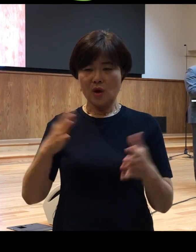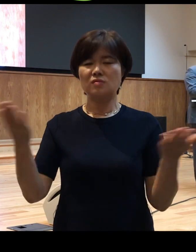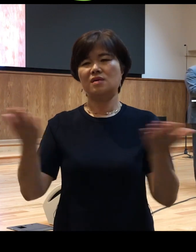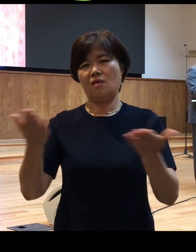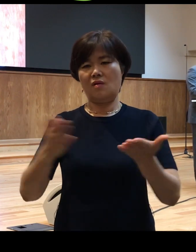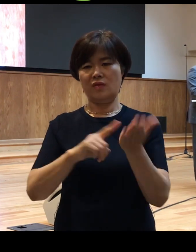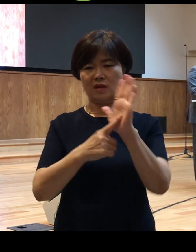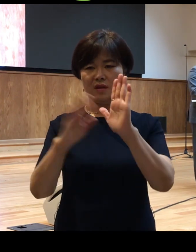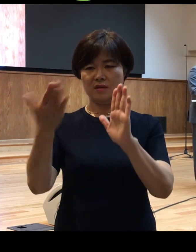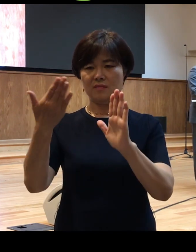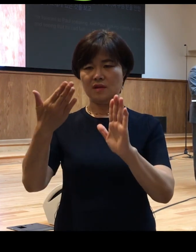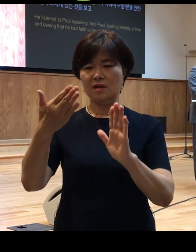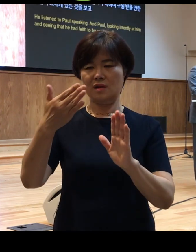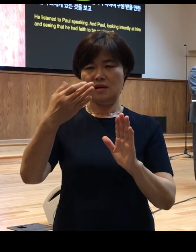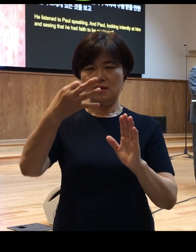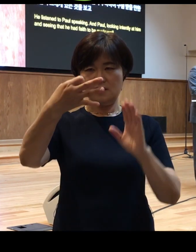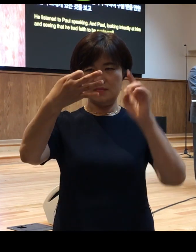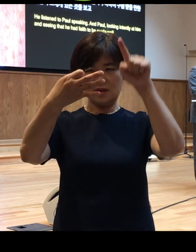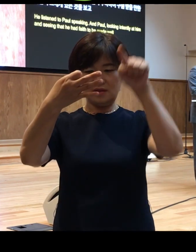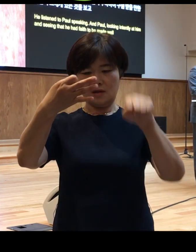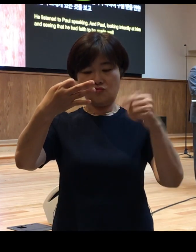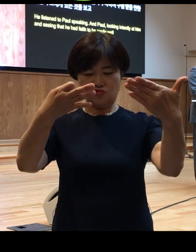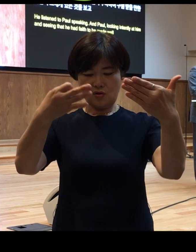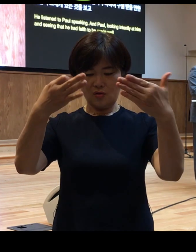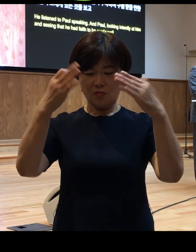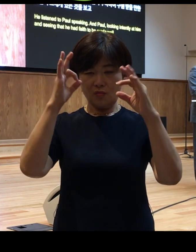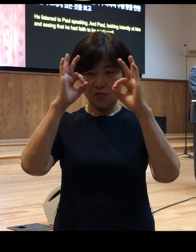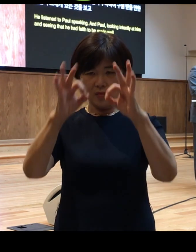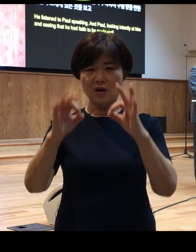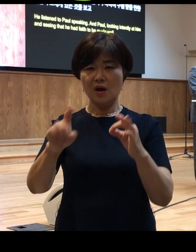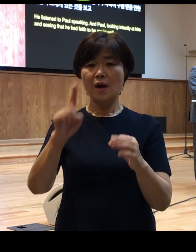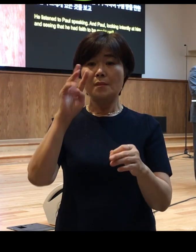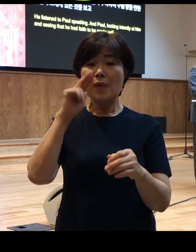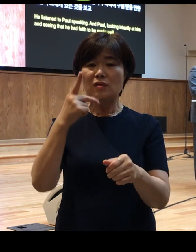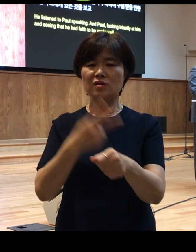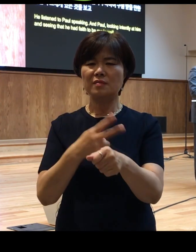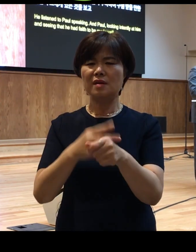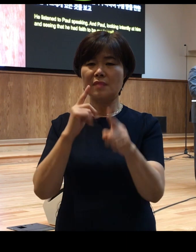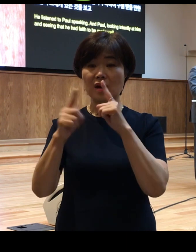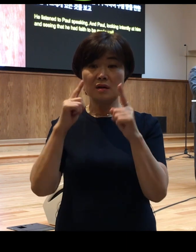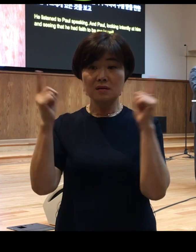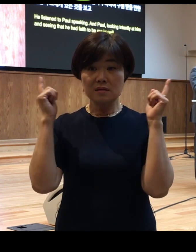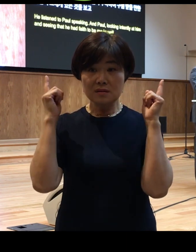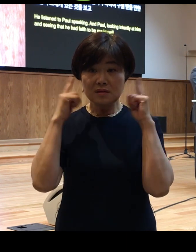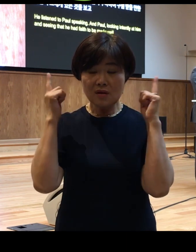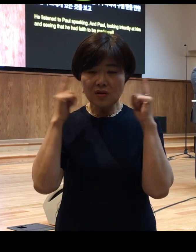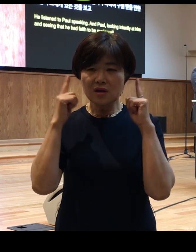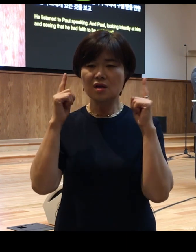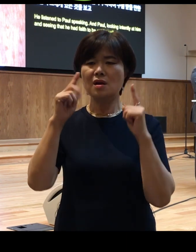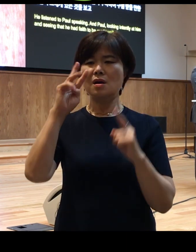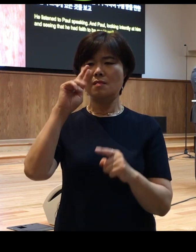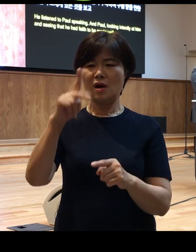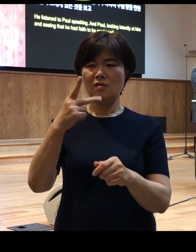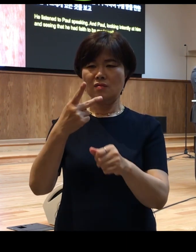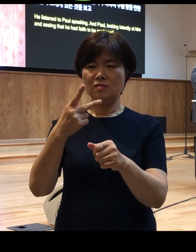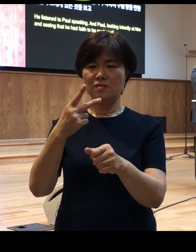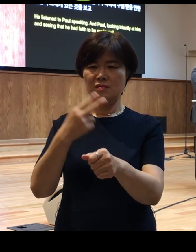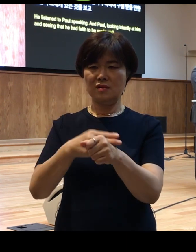9절에 보니까 상반절에 이렇게 이야기합니다 그가 바울이 말하는 것을 듣거늘 보금의